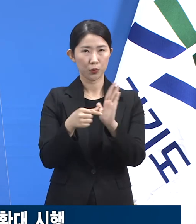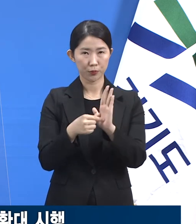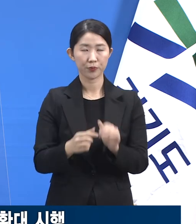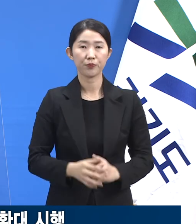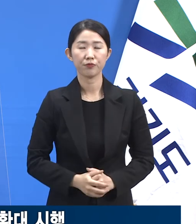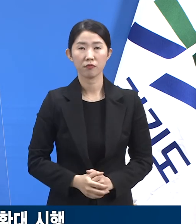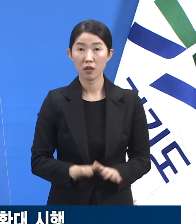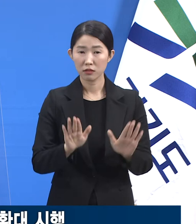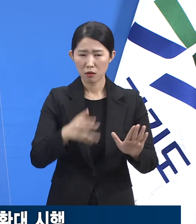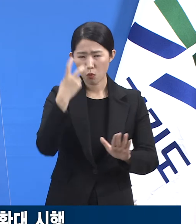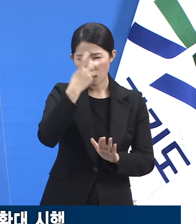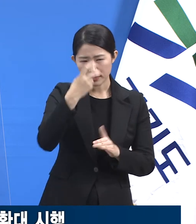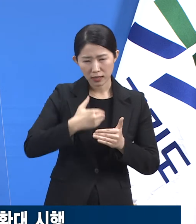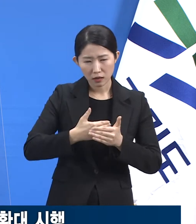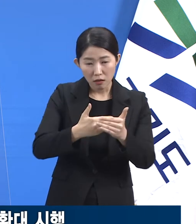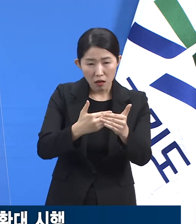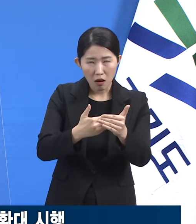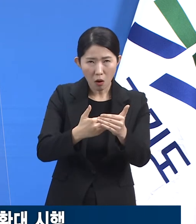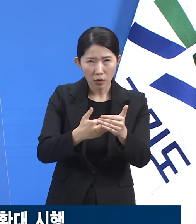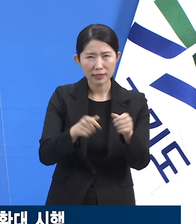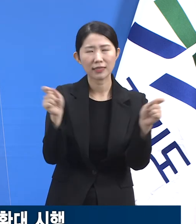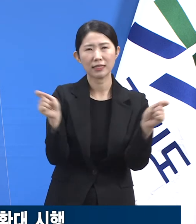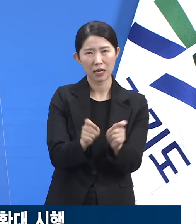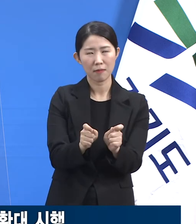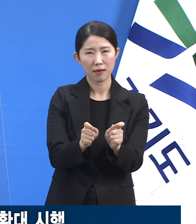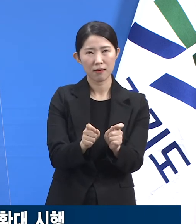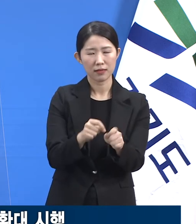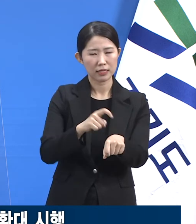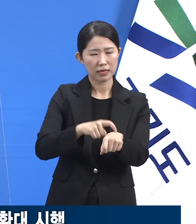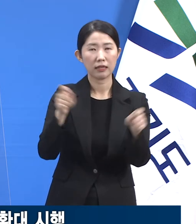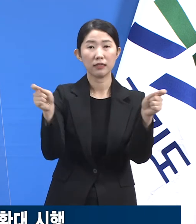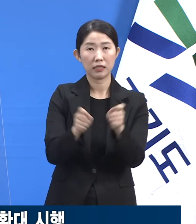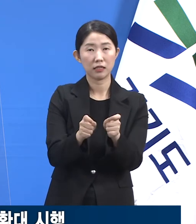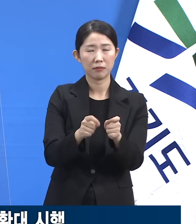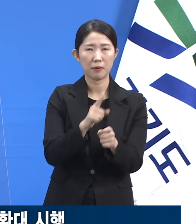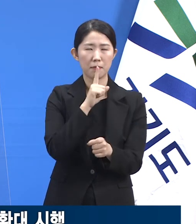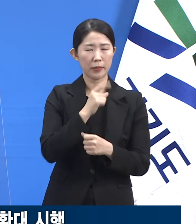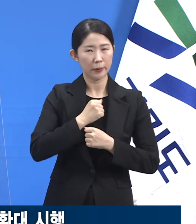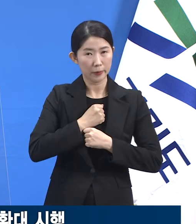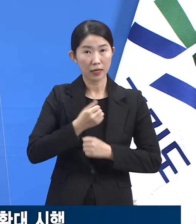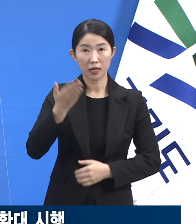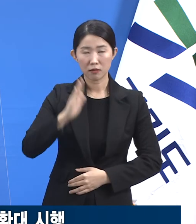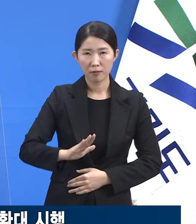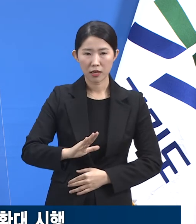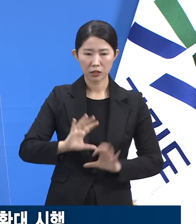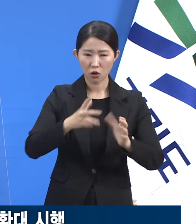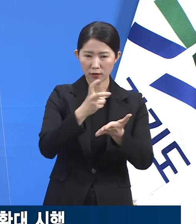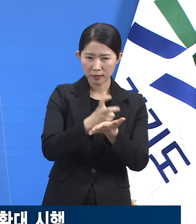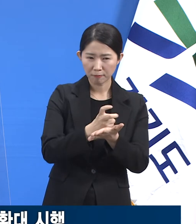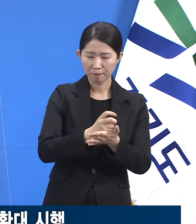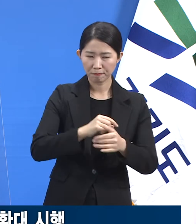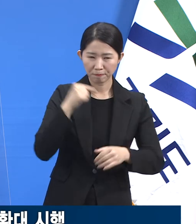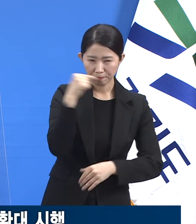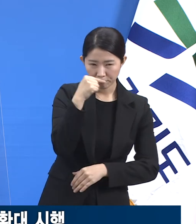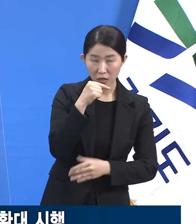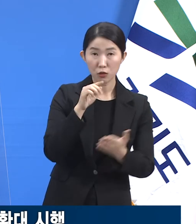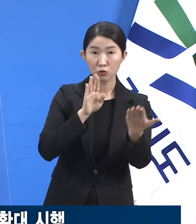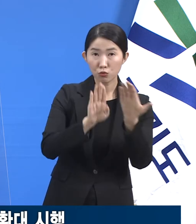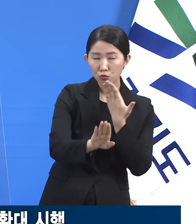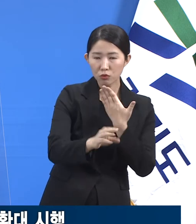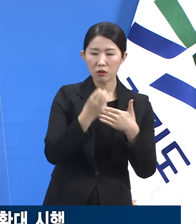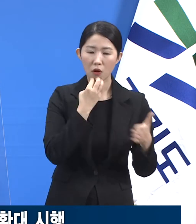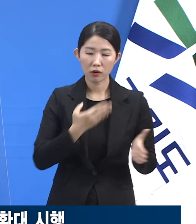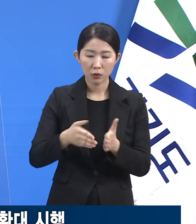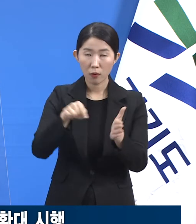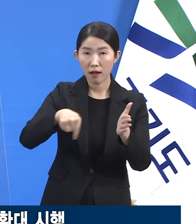아직 관찰 기간이 짧아 조심스럽지만 적극적인 정책을 시행한 뒤 도내 외국인 감염자 수가 조절되기